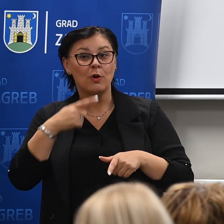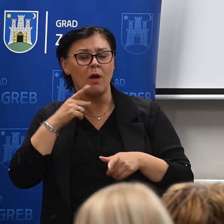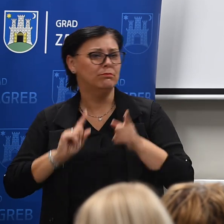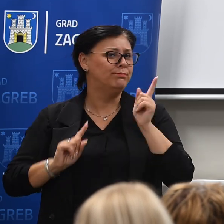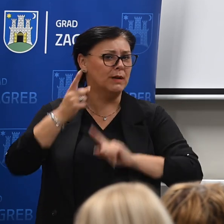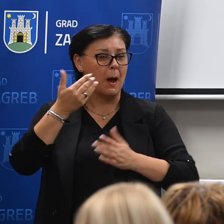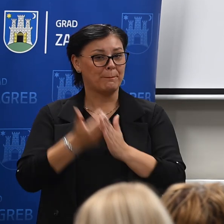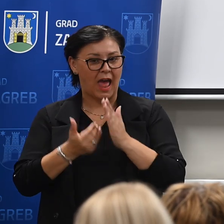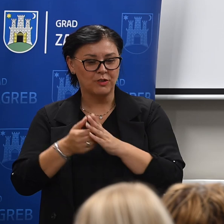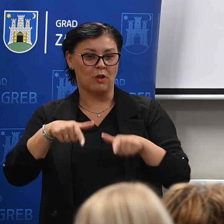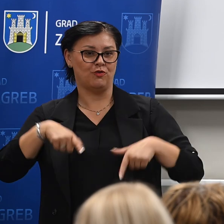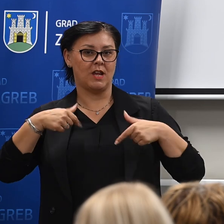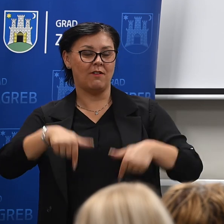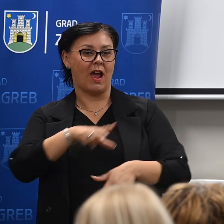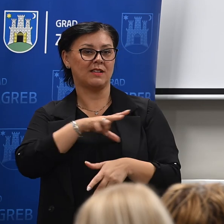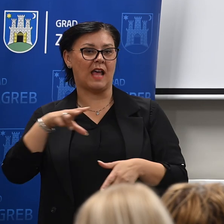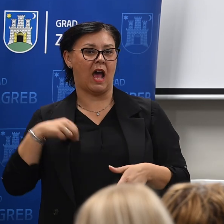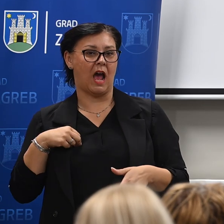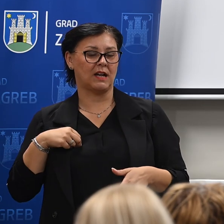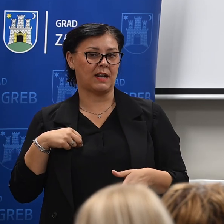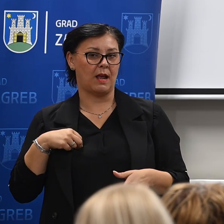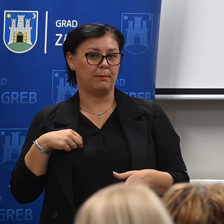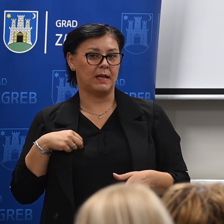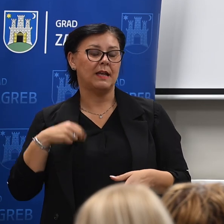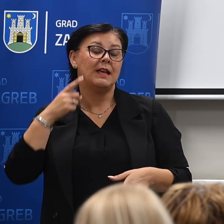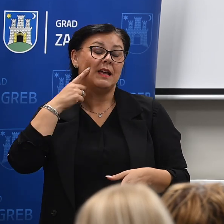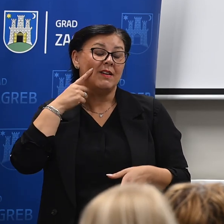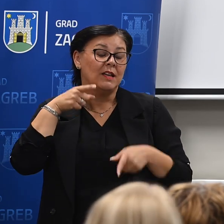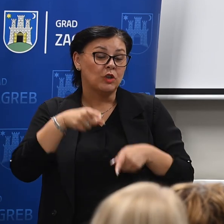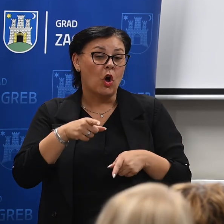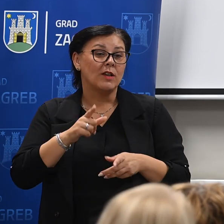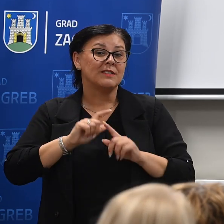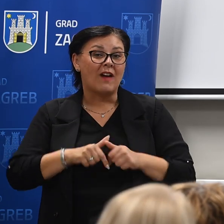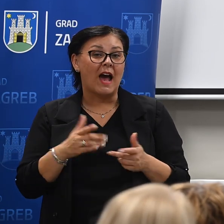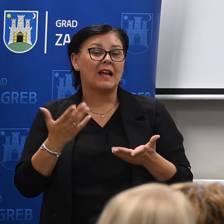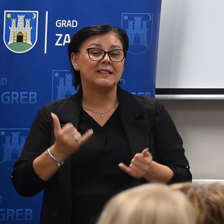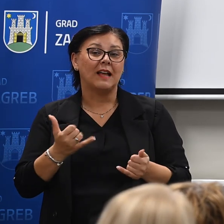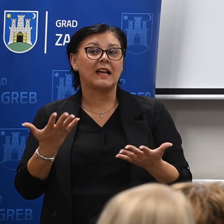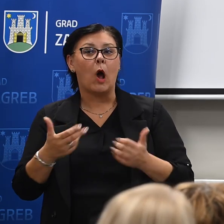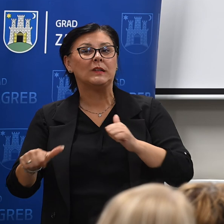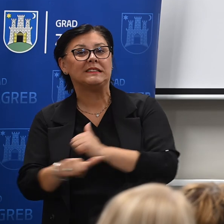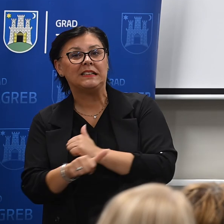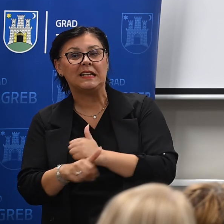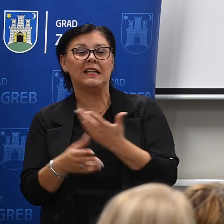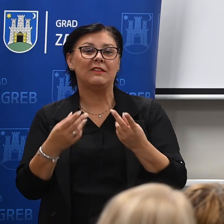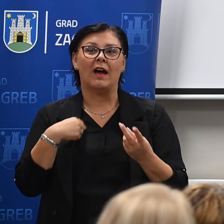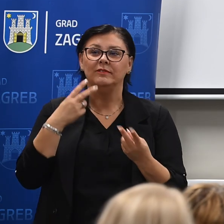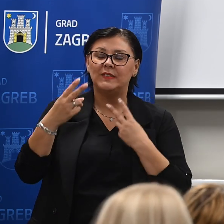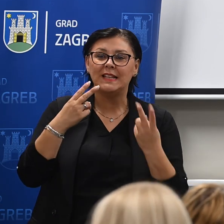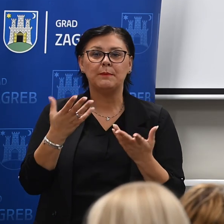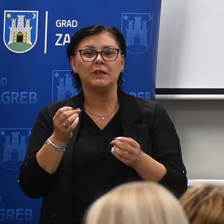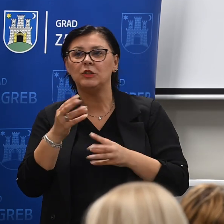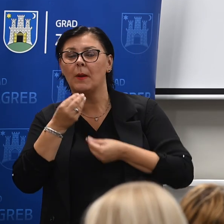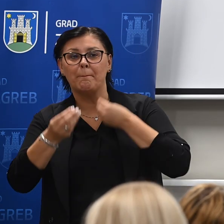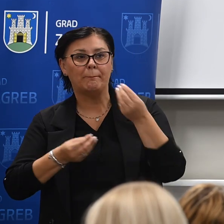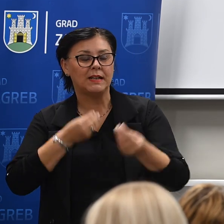je onda nešto što nadproporcionalno će pogoditi grad Zagreba što stiče prihoda. To su stvari koje ovako sad prolaze ispod radara, a koje mi gledamo i tek